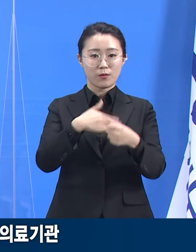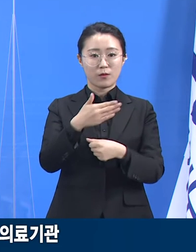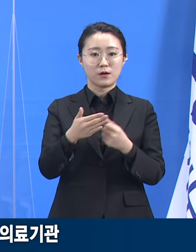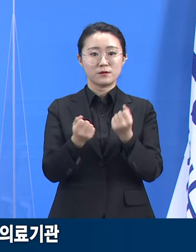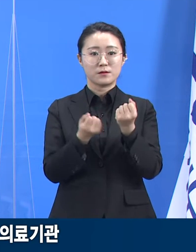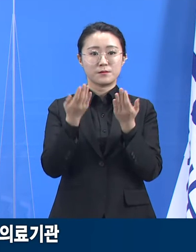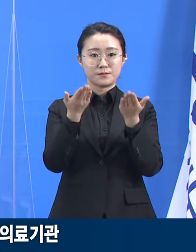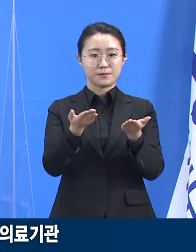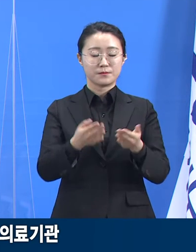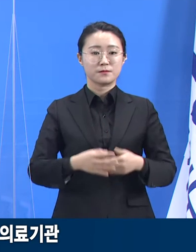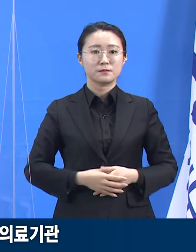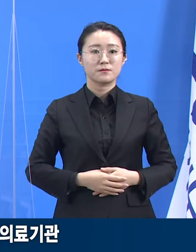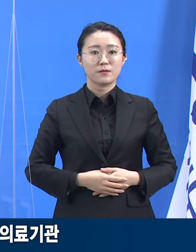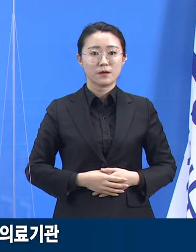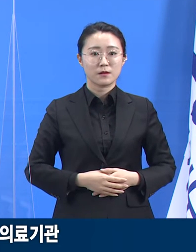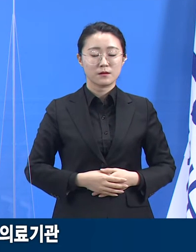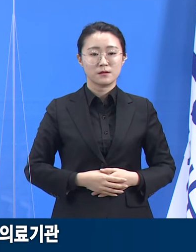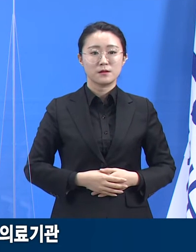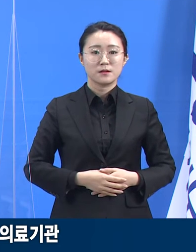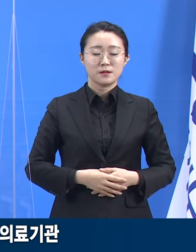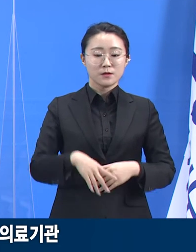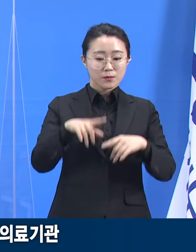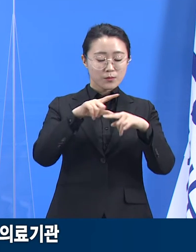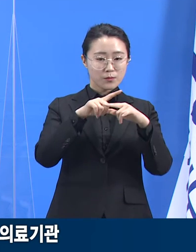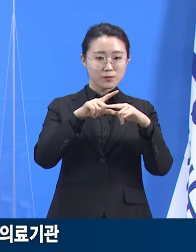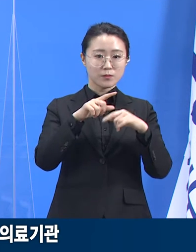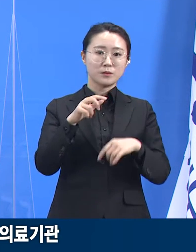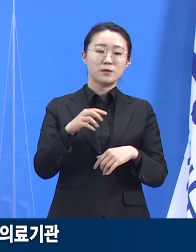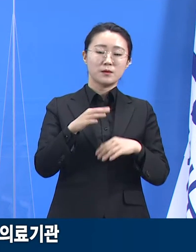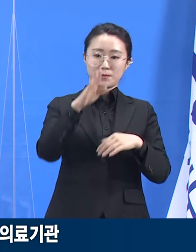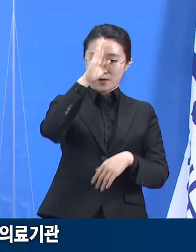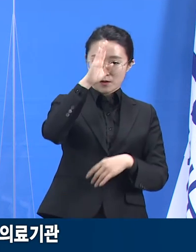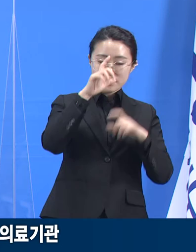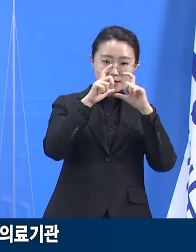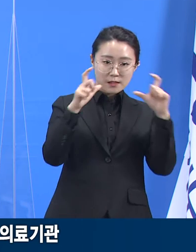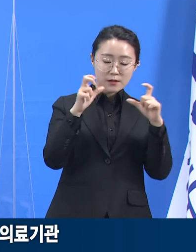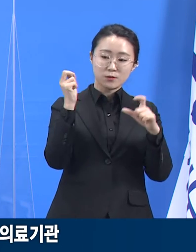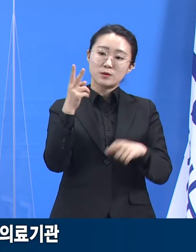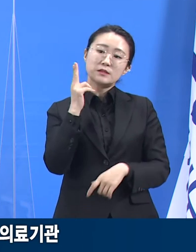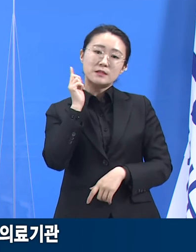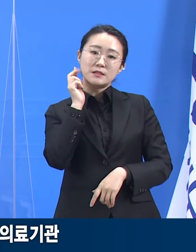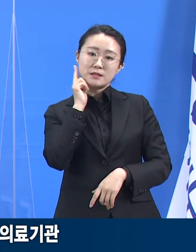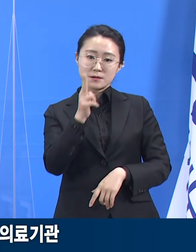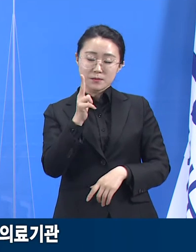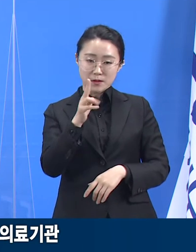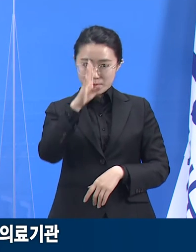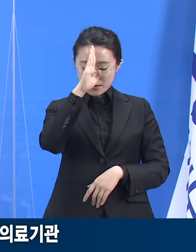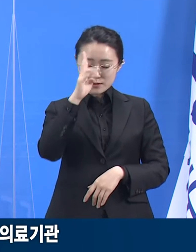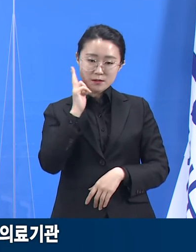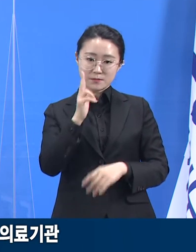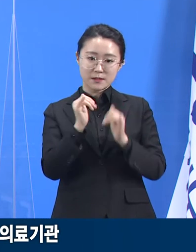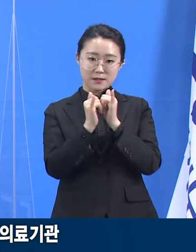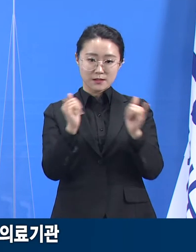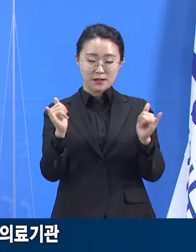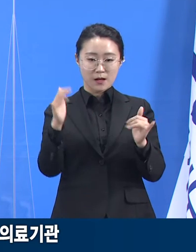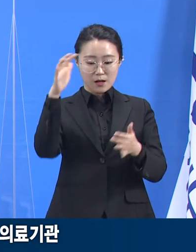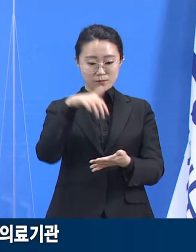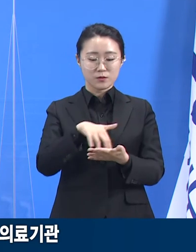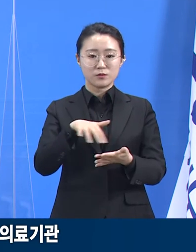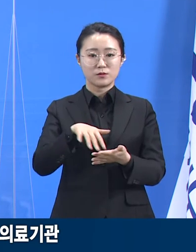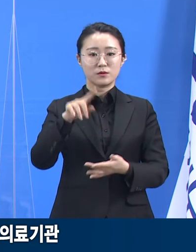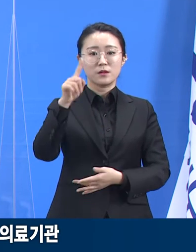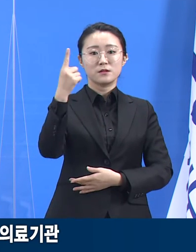일반과 중증환자 병상을 합한 도내 의료기관 확보 병상은 총 1636개입니다.